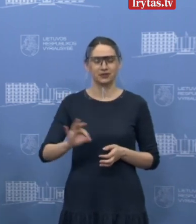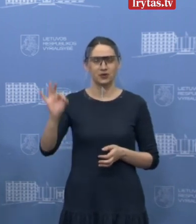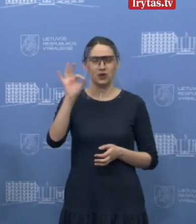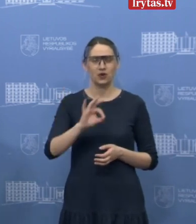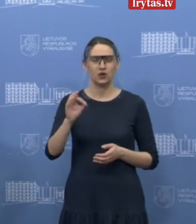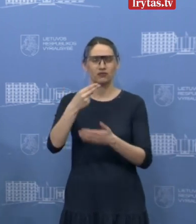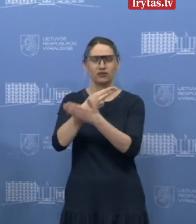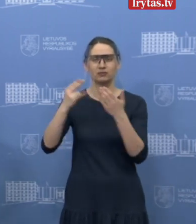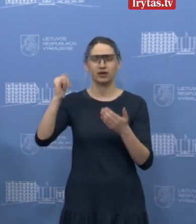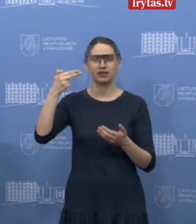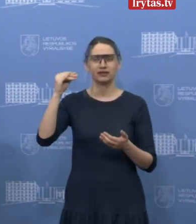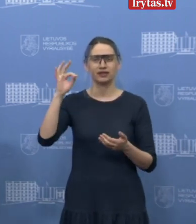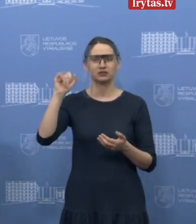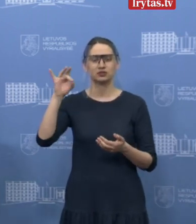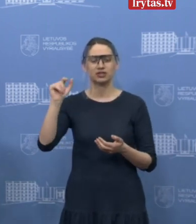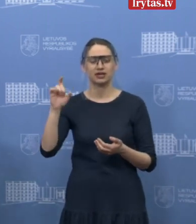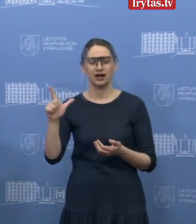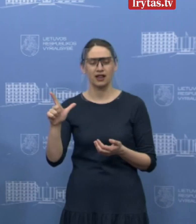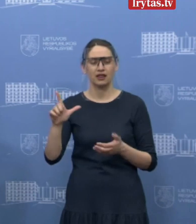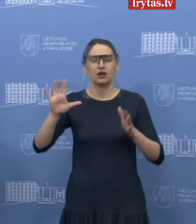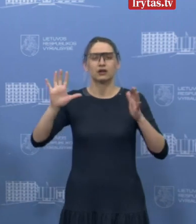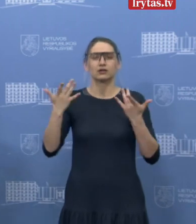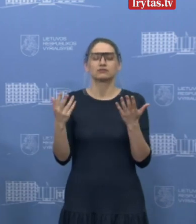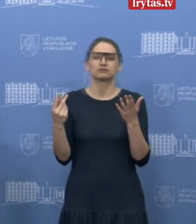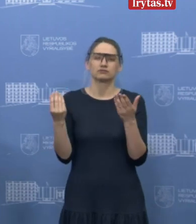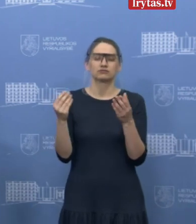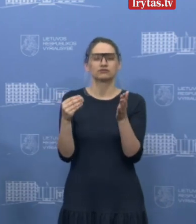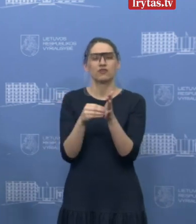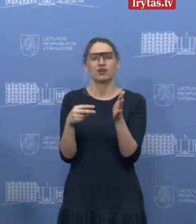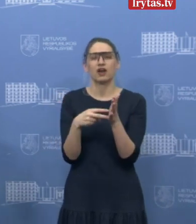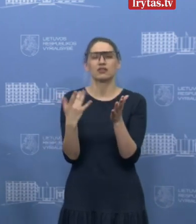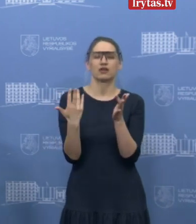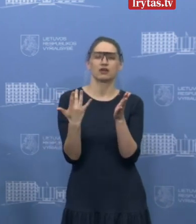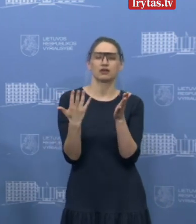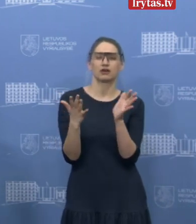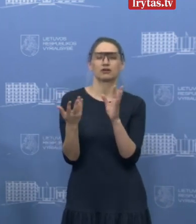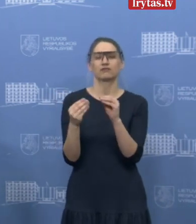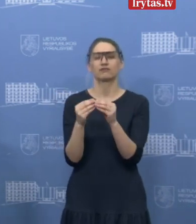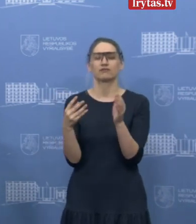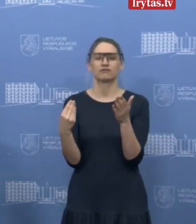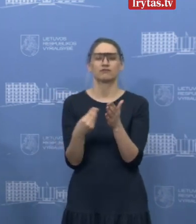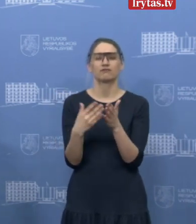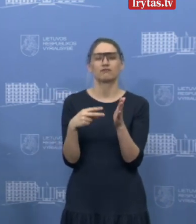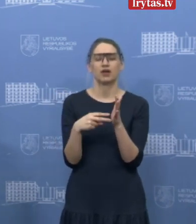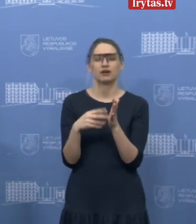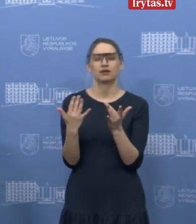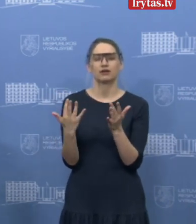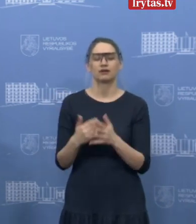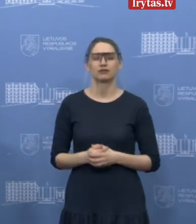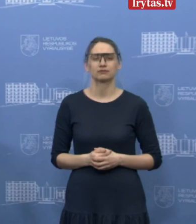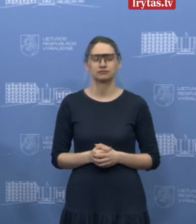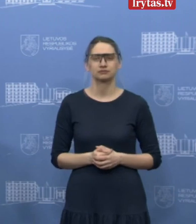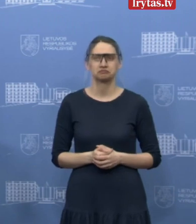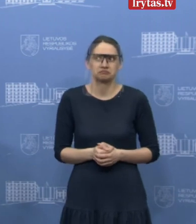su intersurgical gamykla. Kokia yra to sutarties vertė? Sutarties vertė, na,